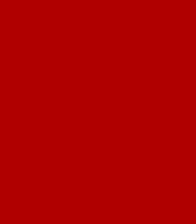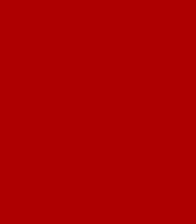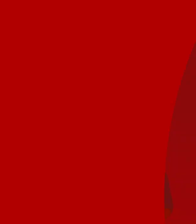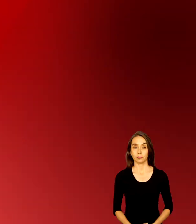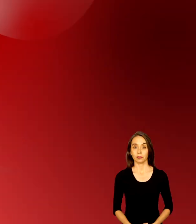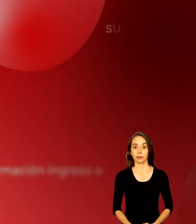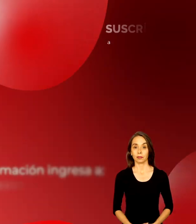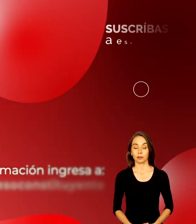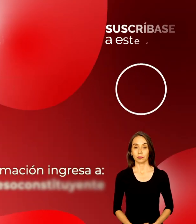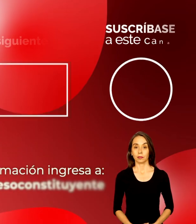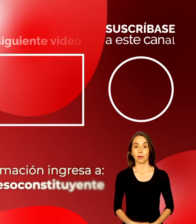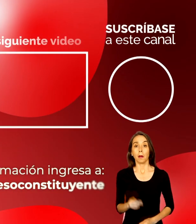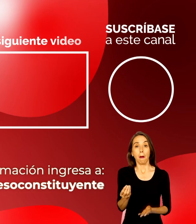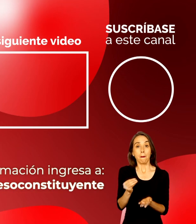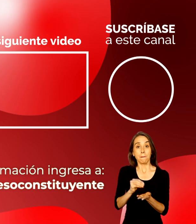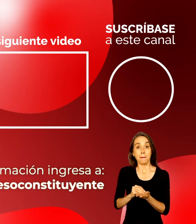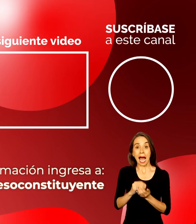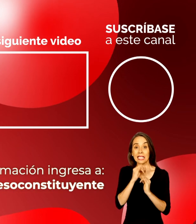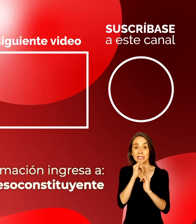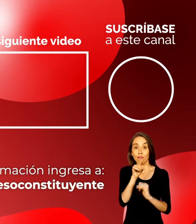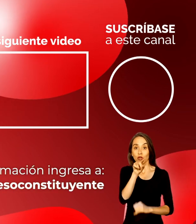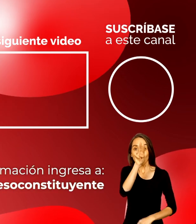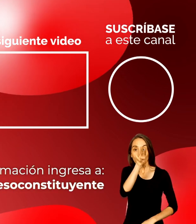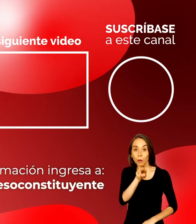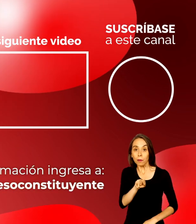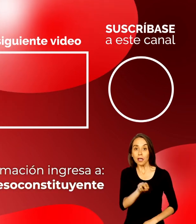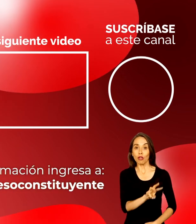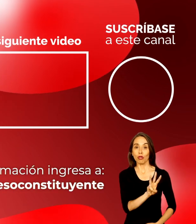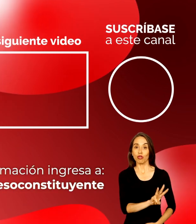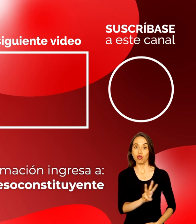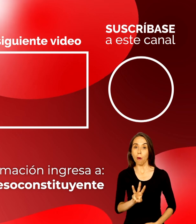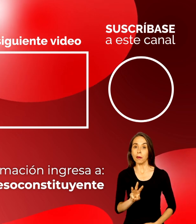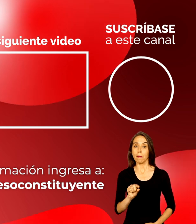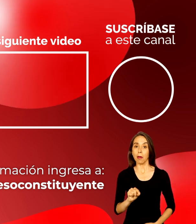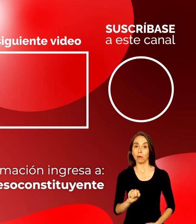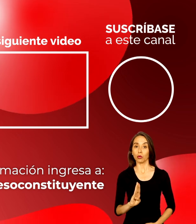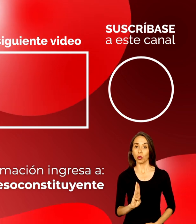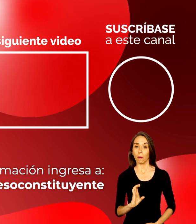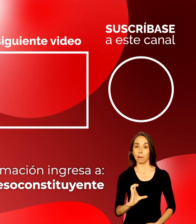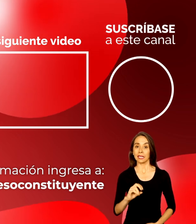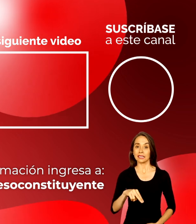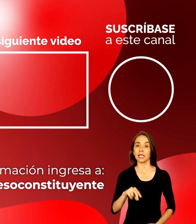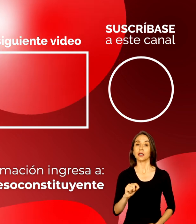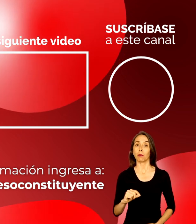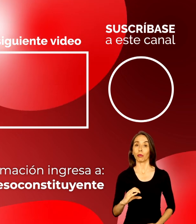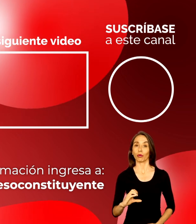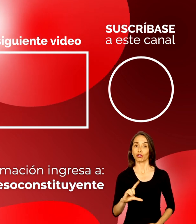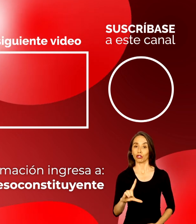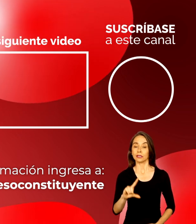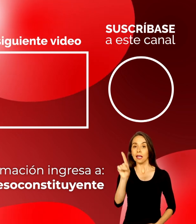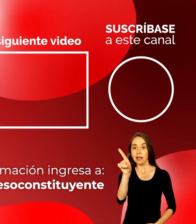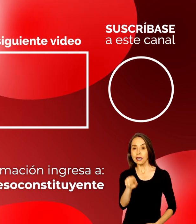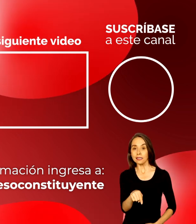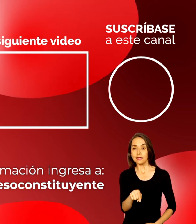Para más información ingresa a www.bcn.cl slash proceso